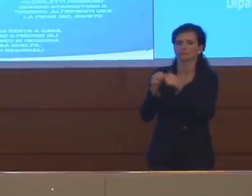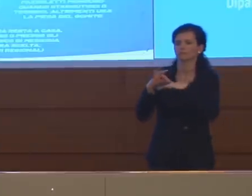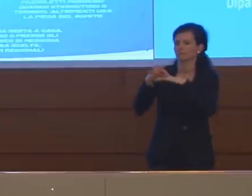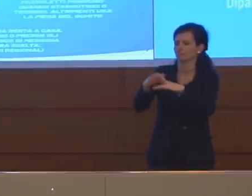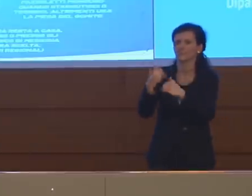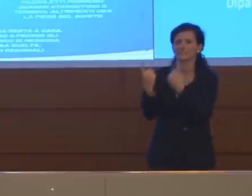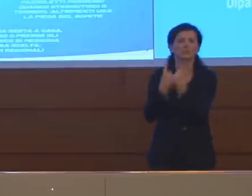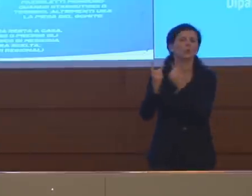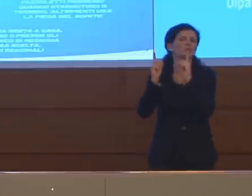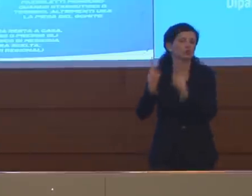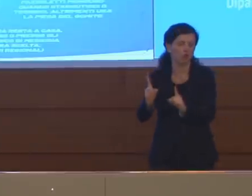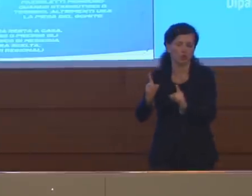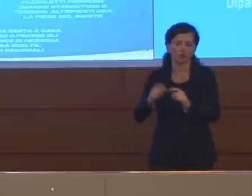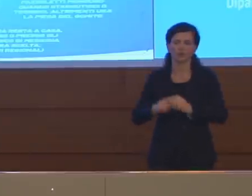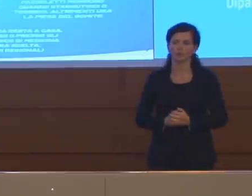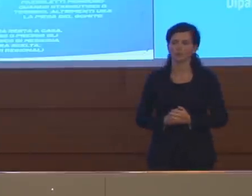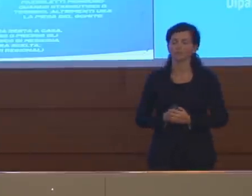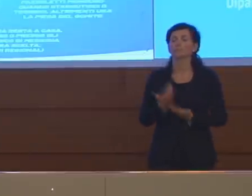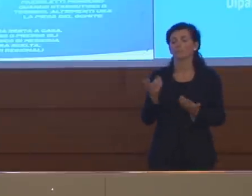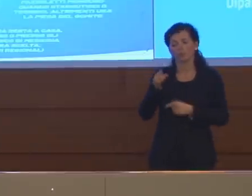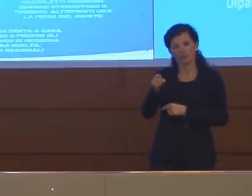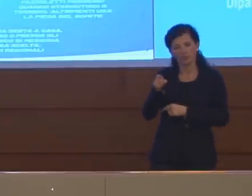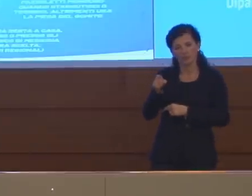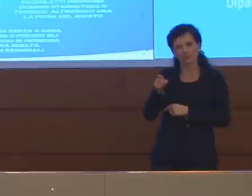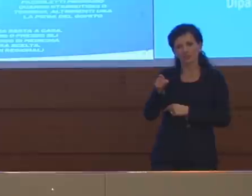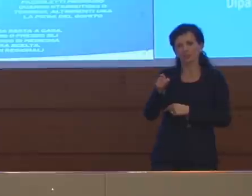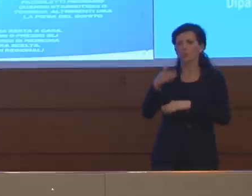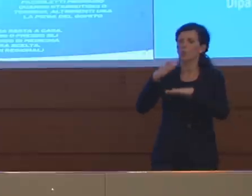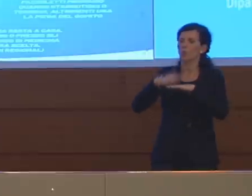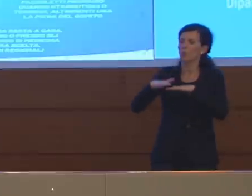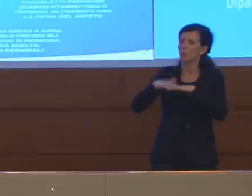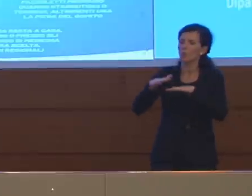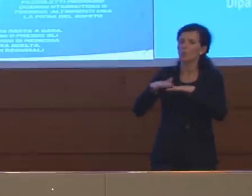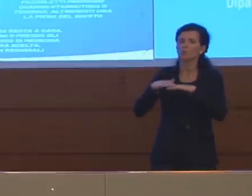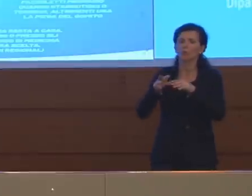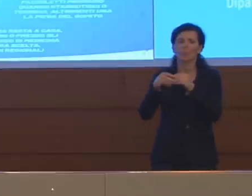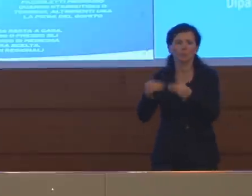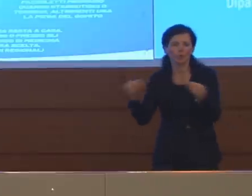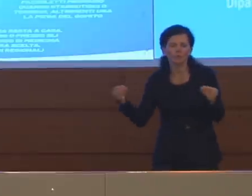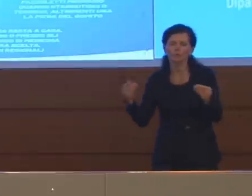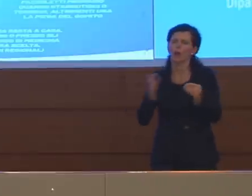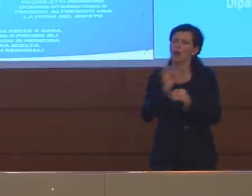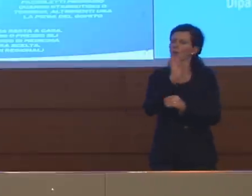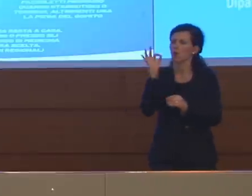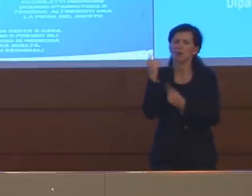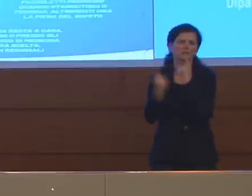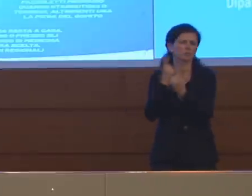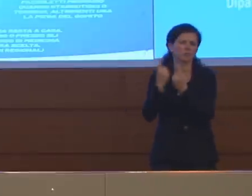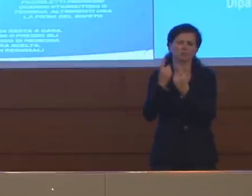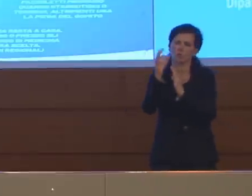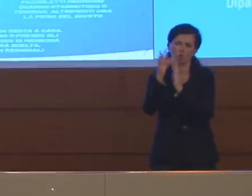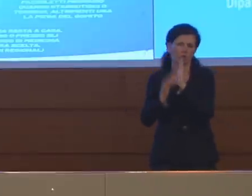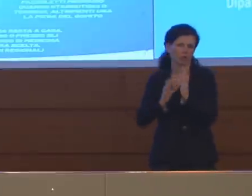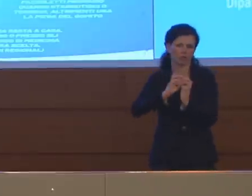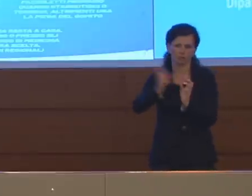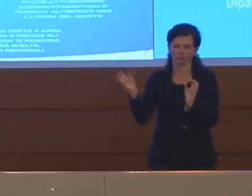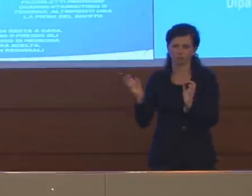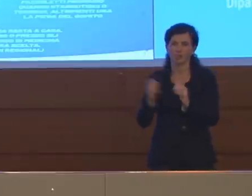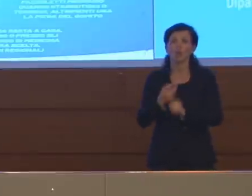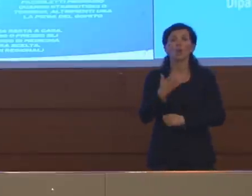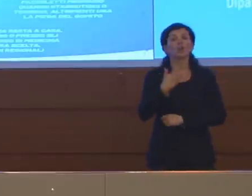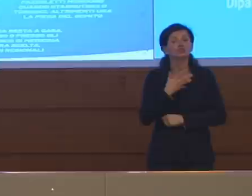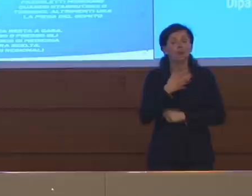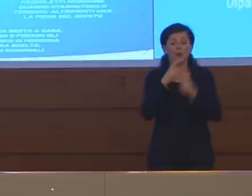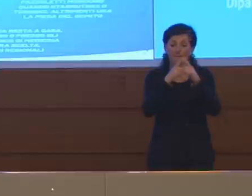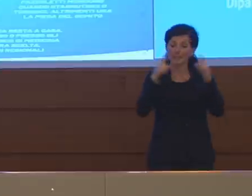Poi ci sono le mascherine, e quindi sono ad uso di, chiamiamo tra virgolette, professionale o comunque in determinate indicazioni. Poi ci sono le cosiddette mascherine